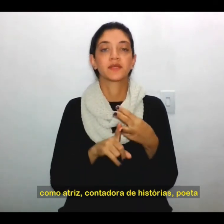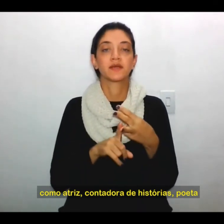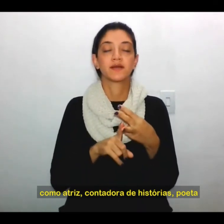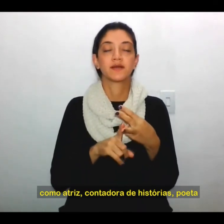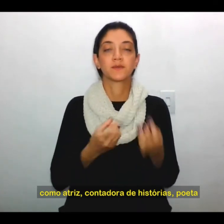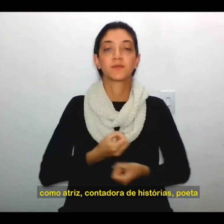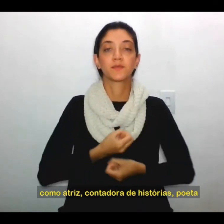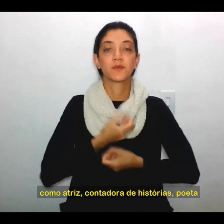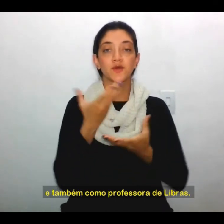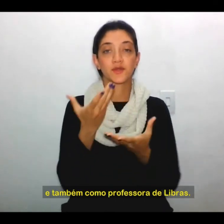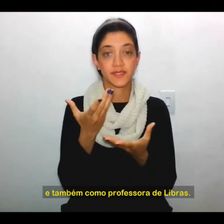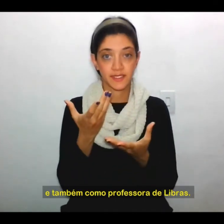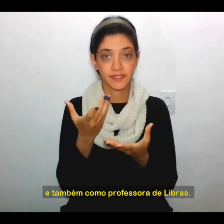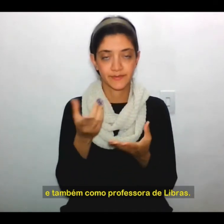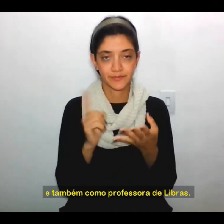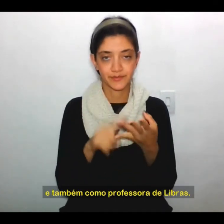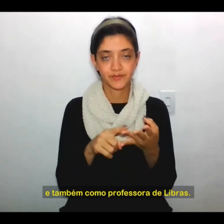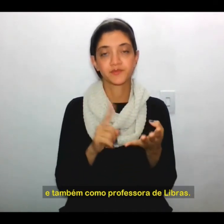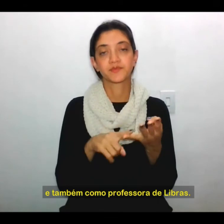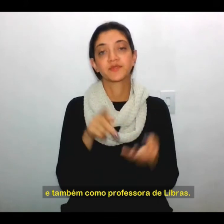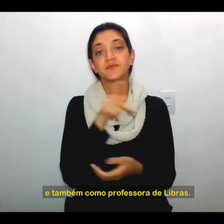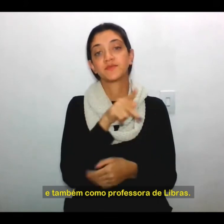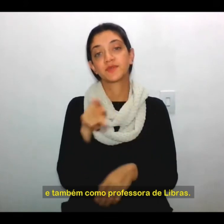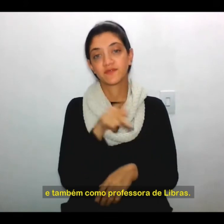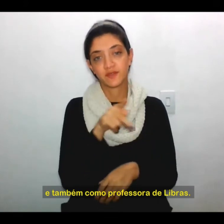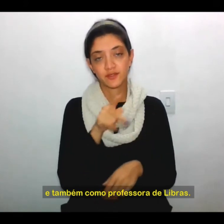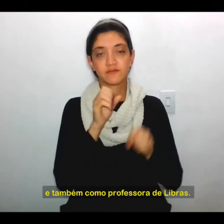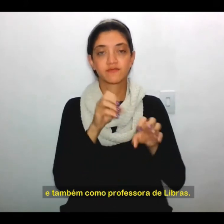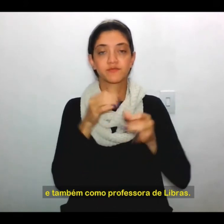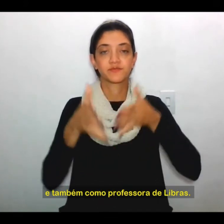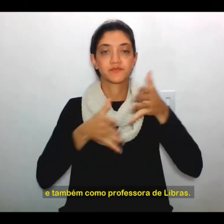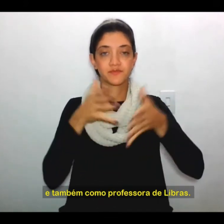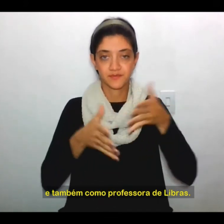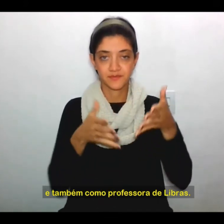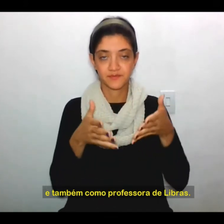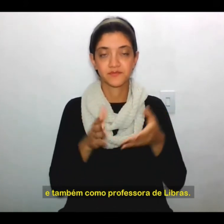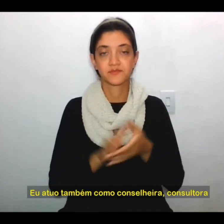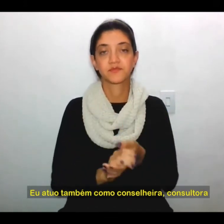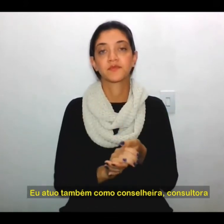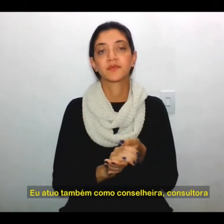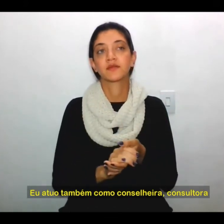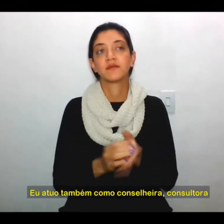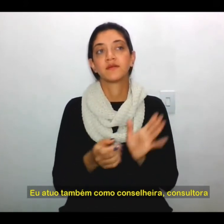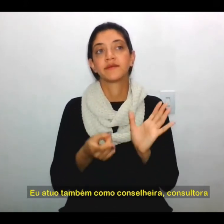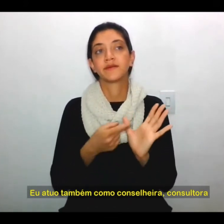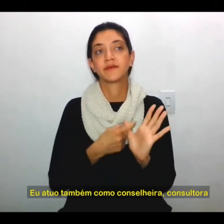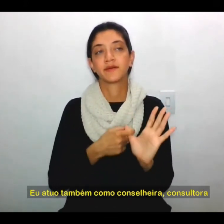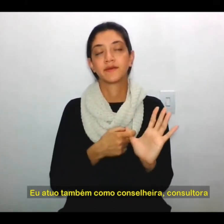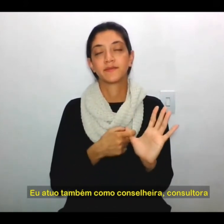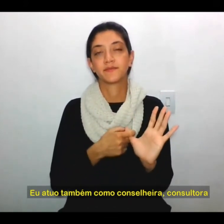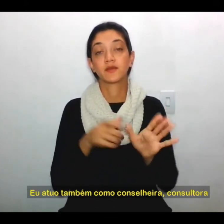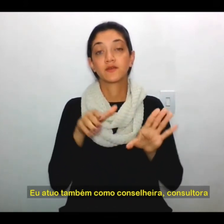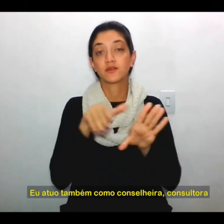poeta e também como professora de libras. Eu atuo também como